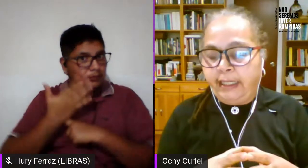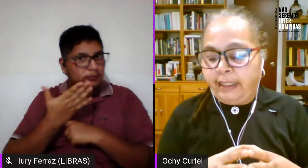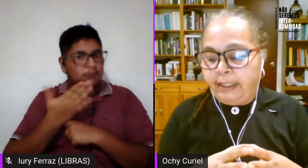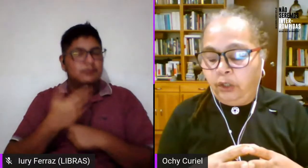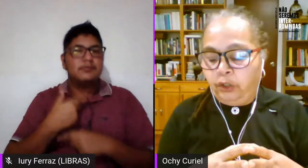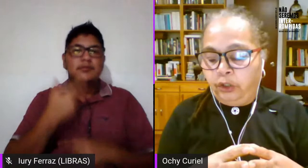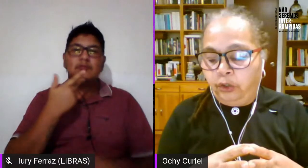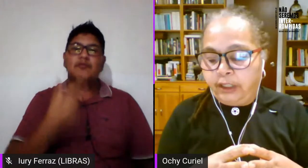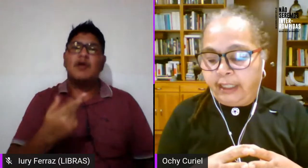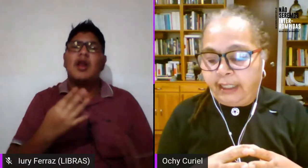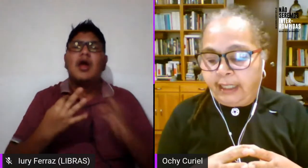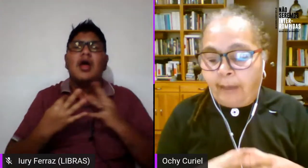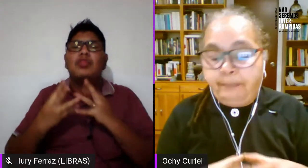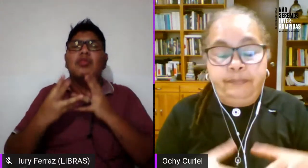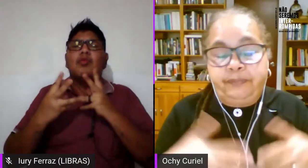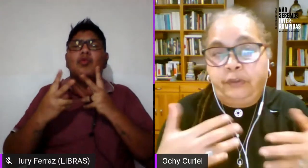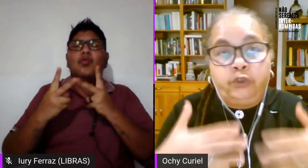lo que